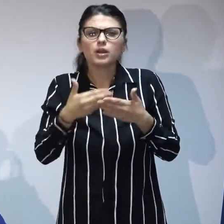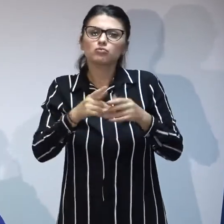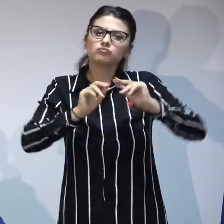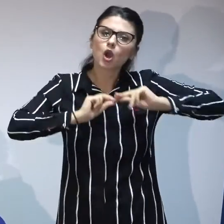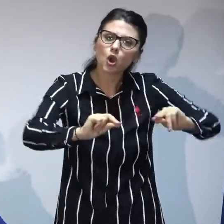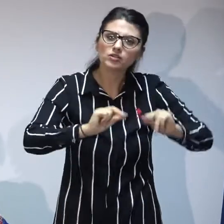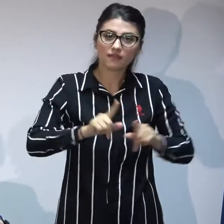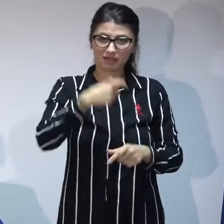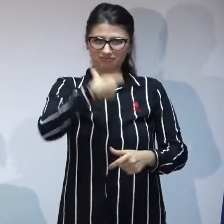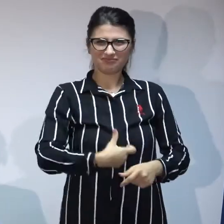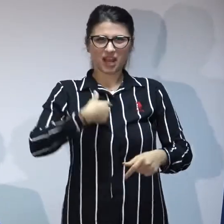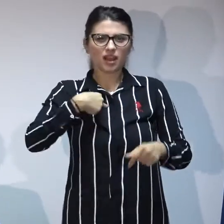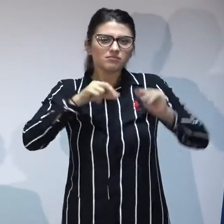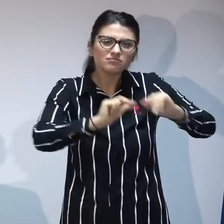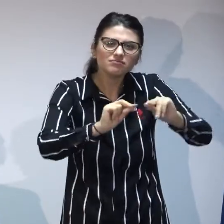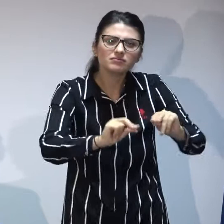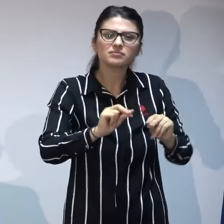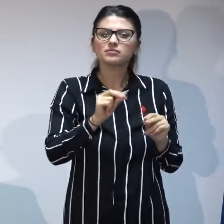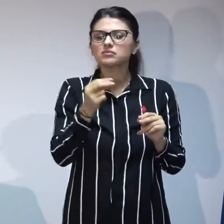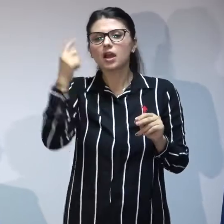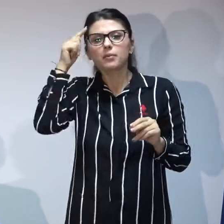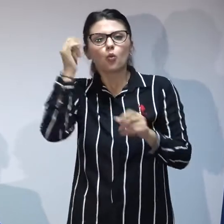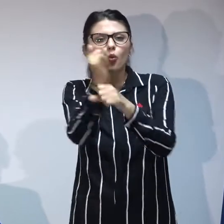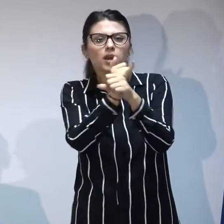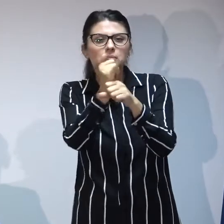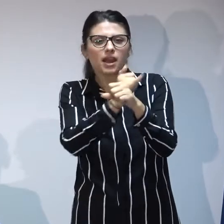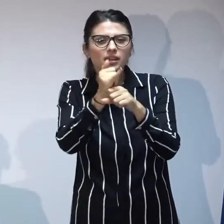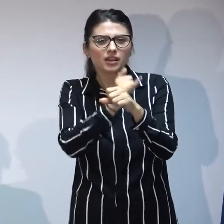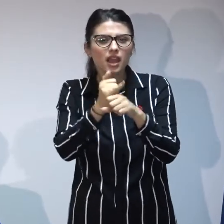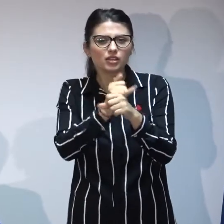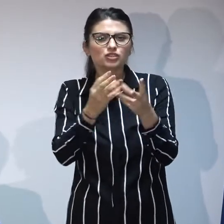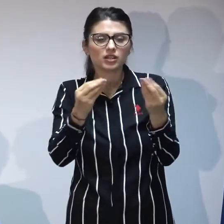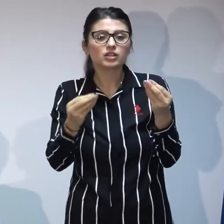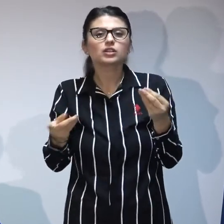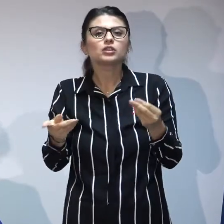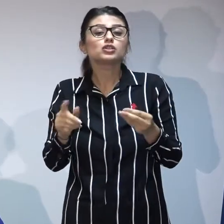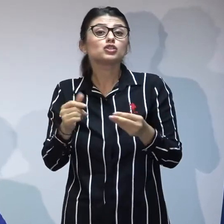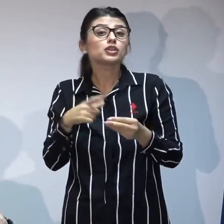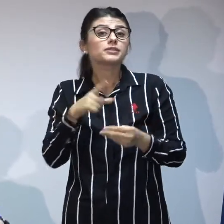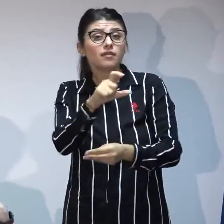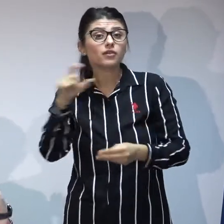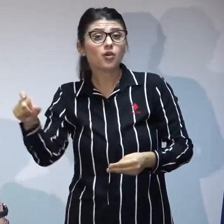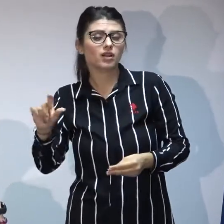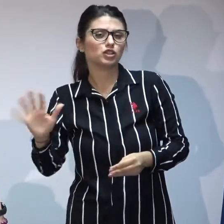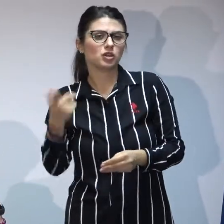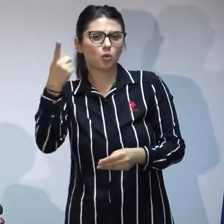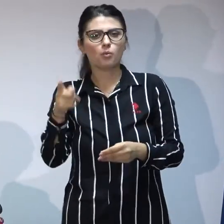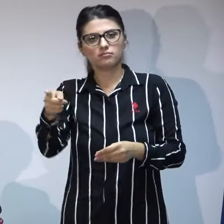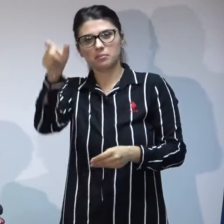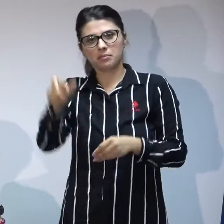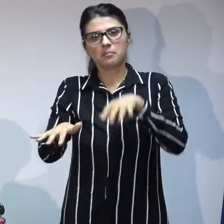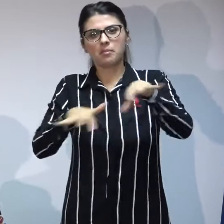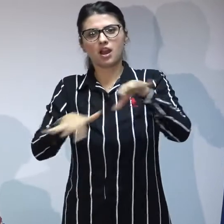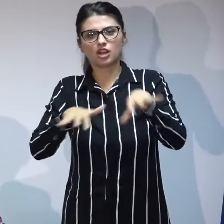specialiștilor din compartimentele adopție și vom începe și cu cei din management de caz în care colegii mei